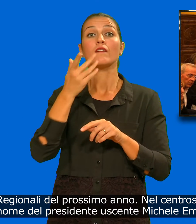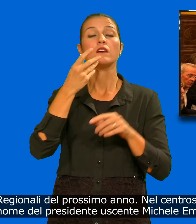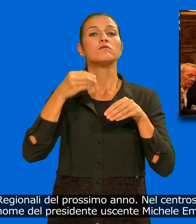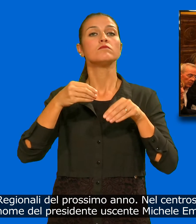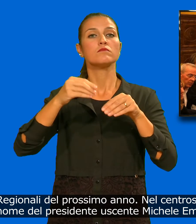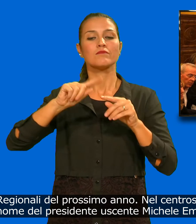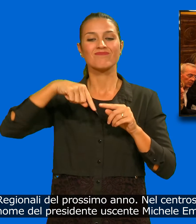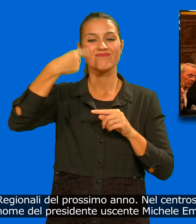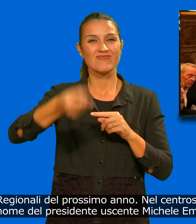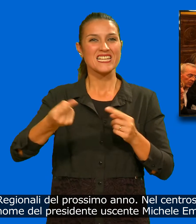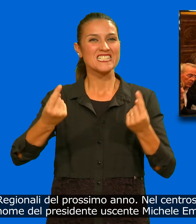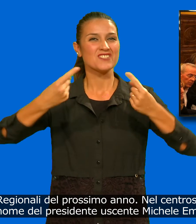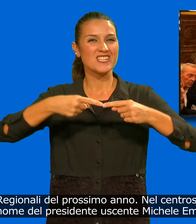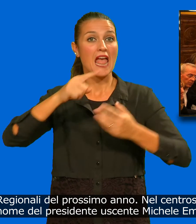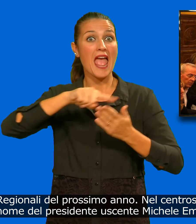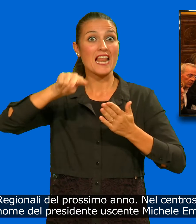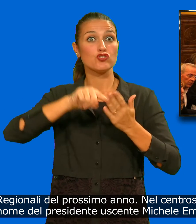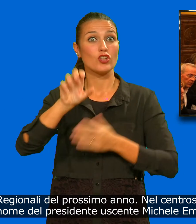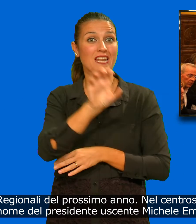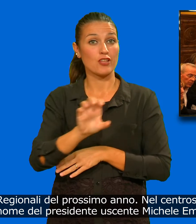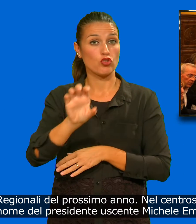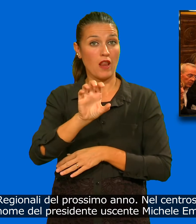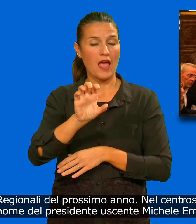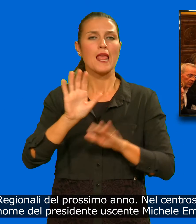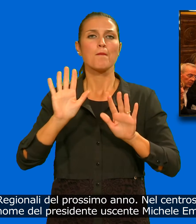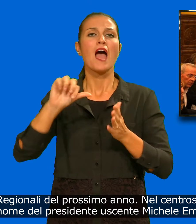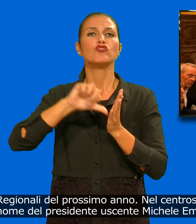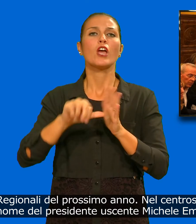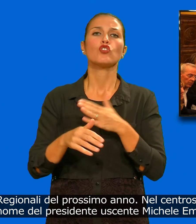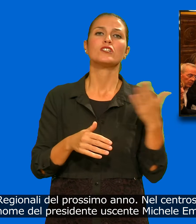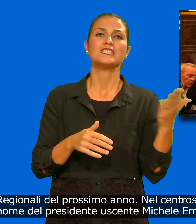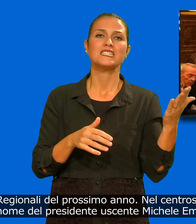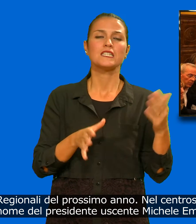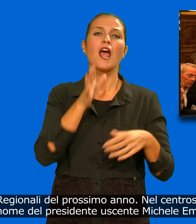Nel centro-sinistra ancora stallo sul nome del presidente uscente Michele Emiliano.